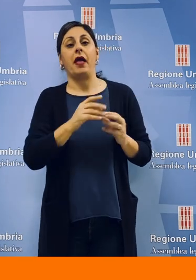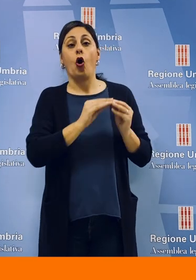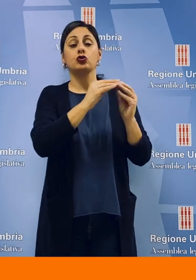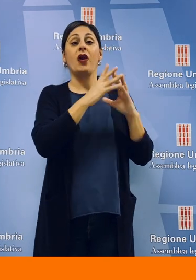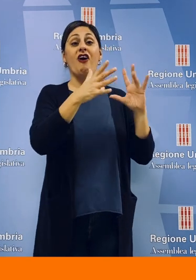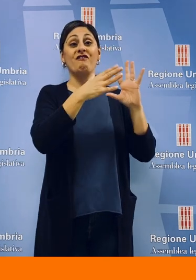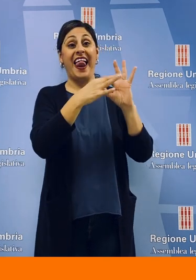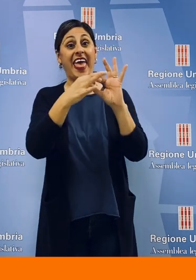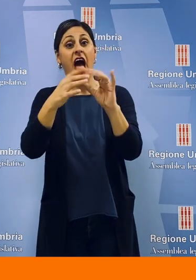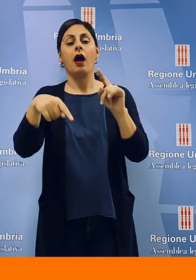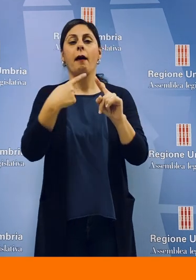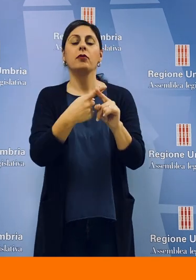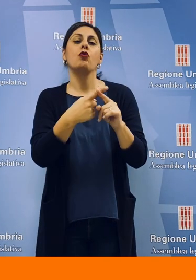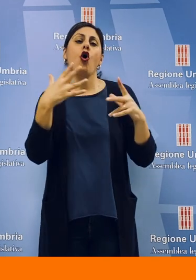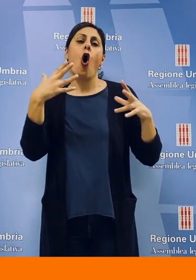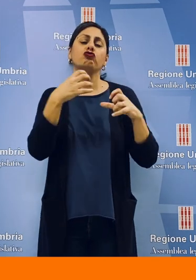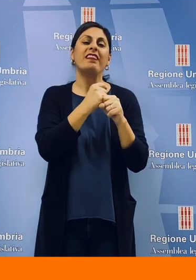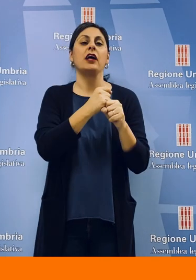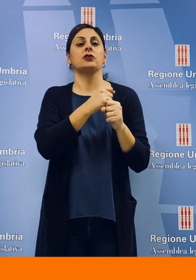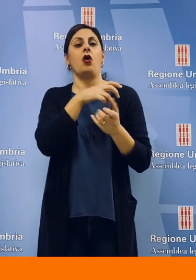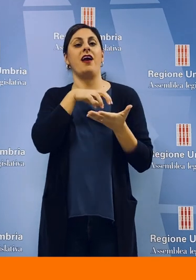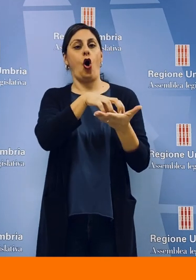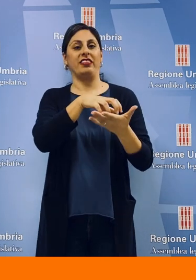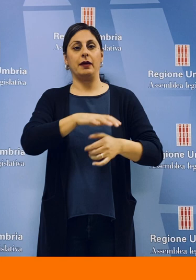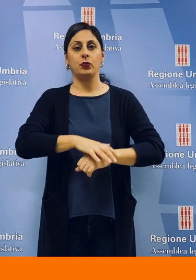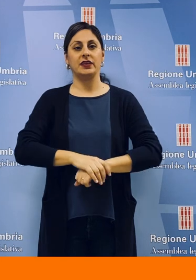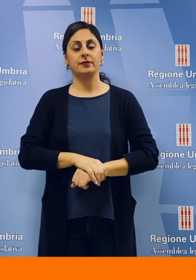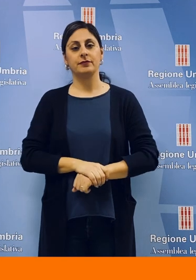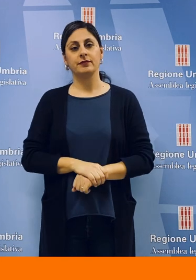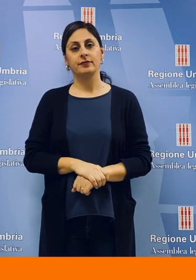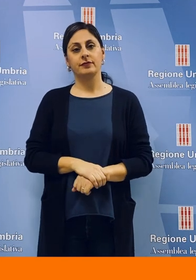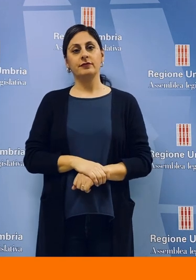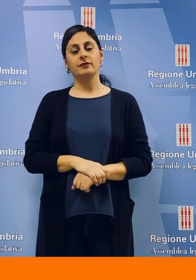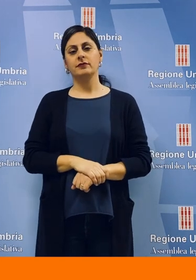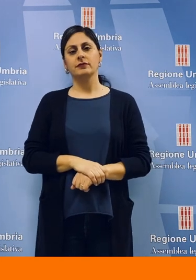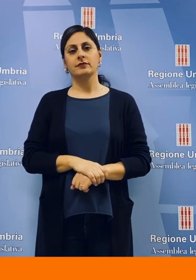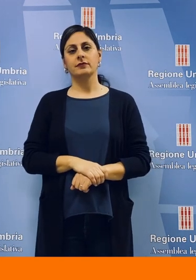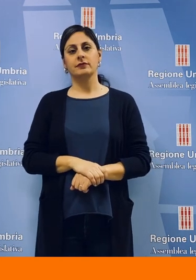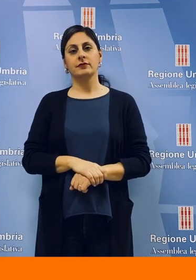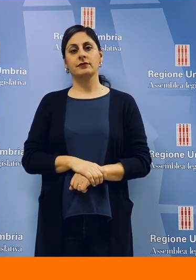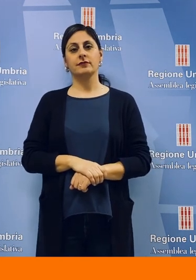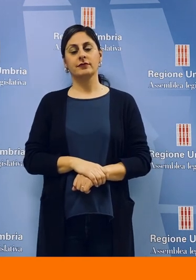Inoltre c'è l'impegno in agricoltura rispetto alla costruzione delle filiere e alla concentrazione dei contributi.